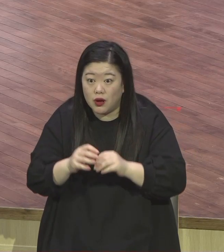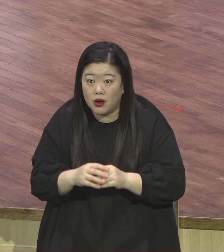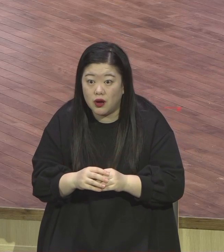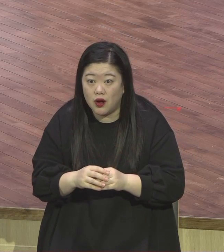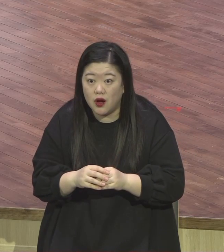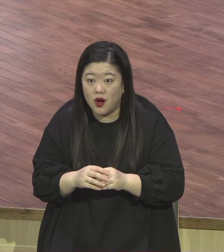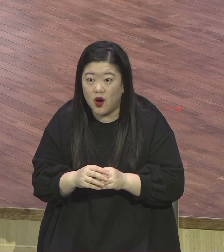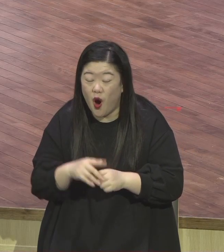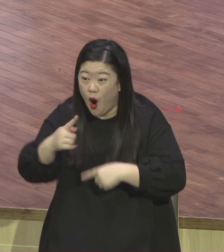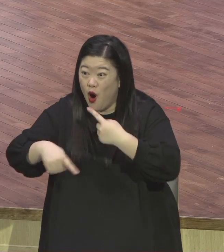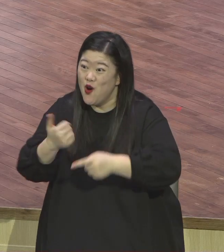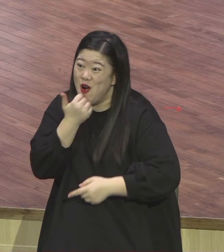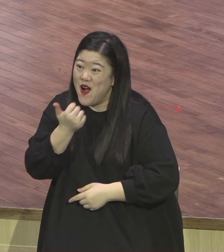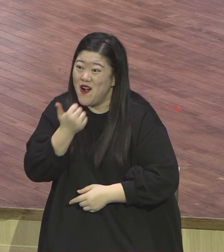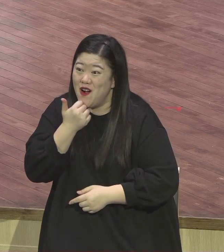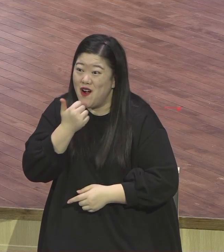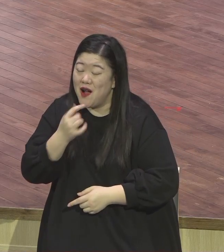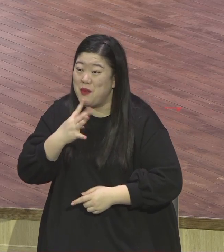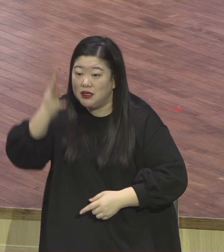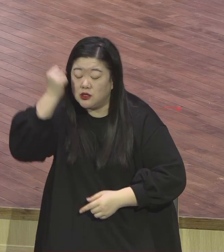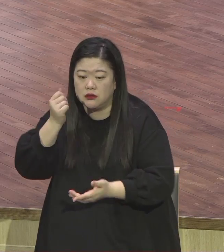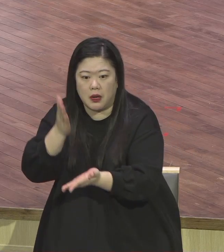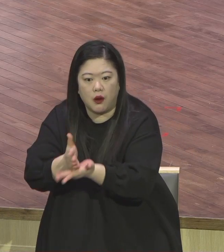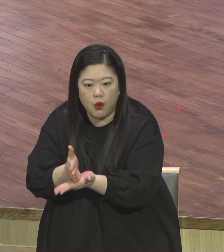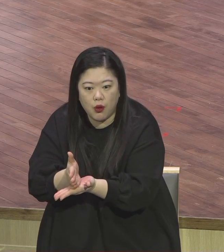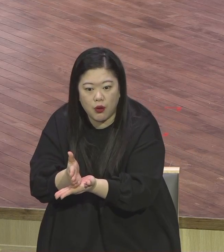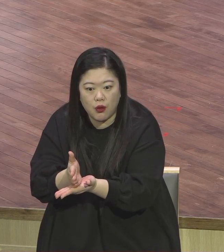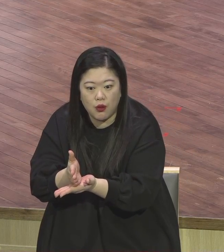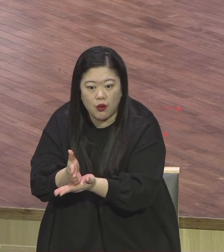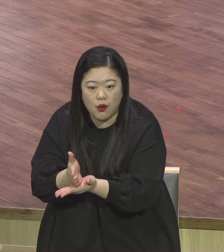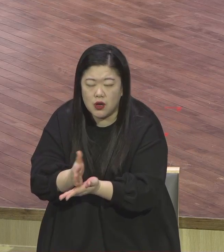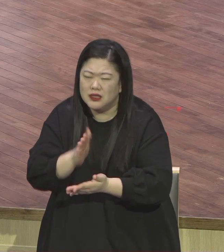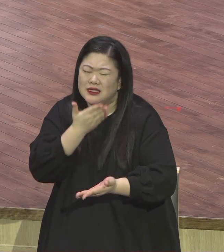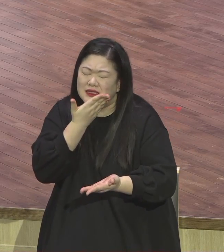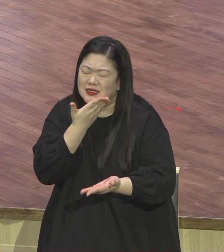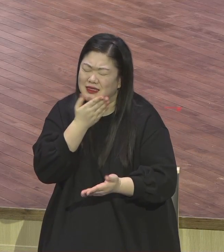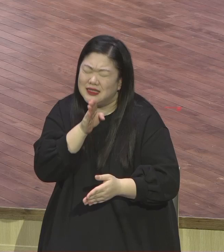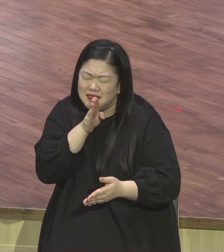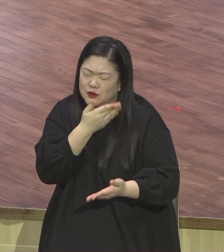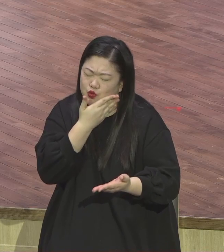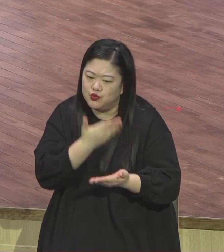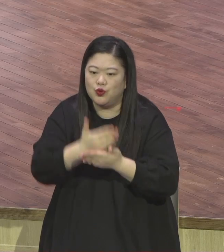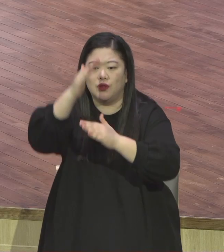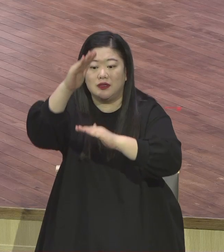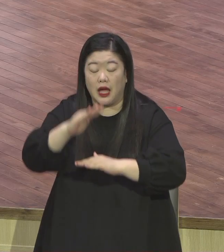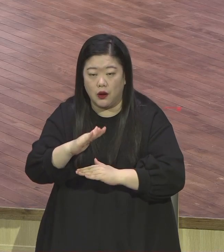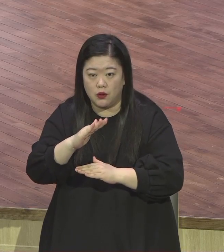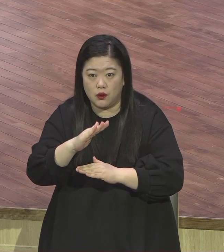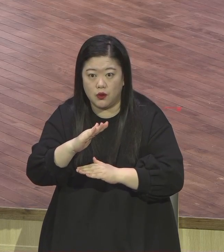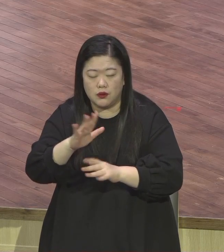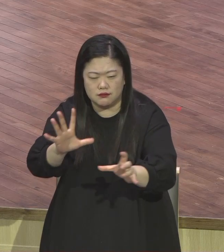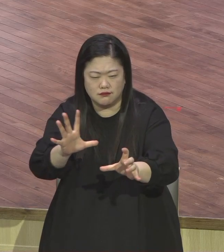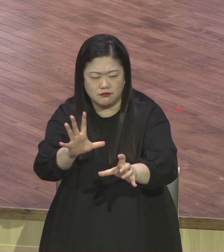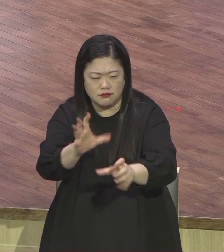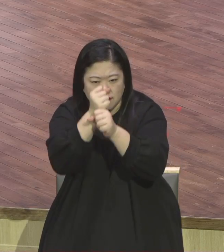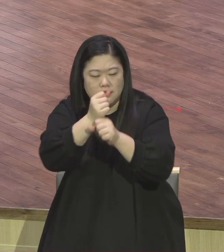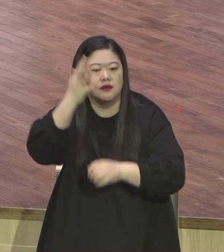모든 성도들 강단 말씀과 이사지 소통하면서 하나님의 뜻과 교획 이걸